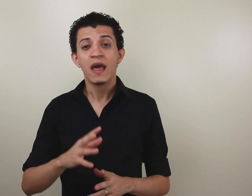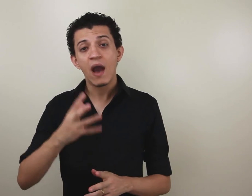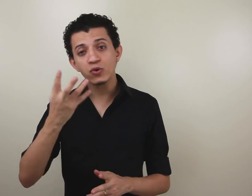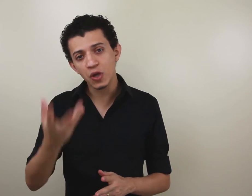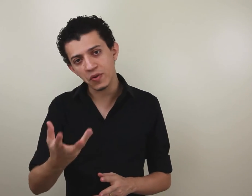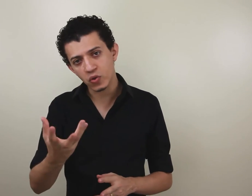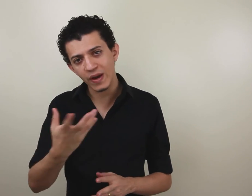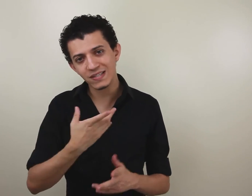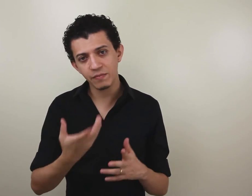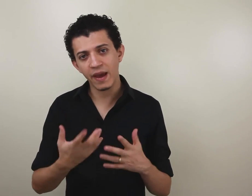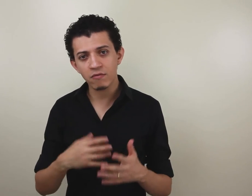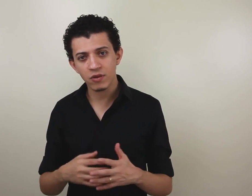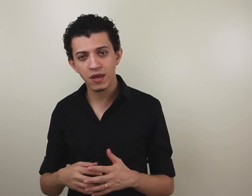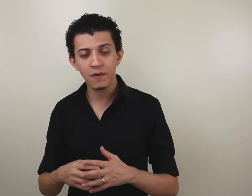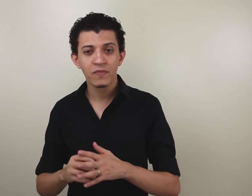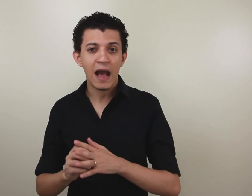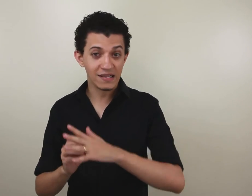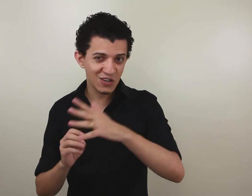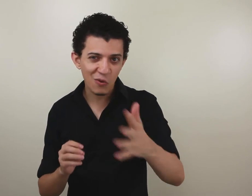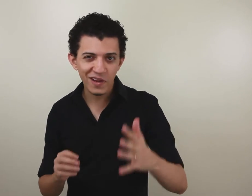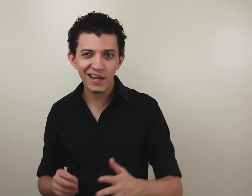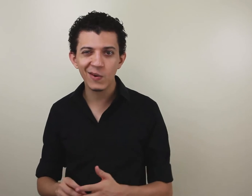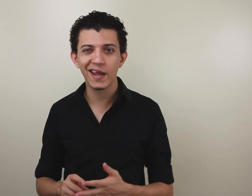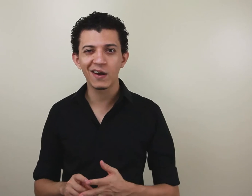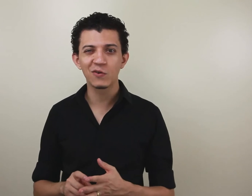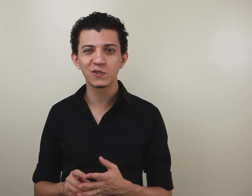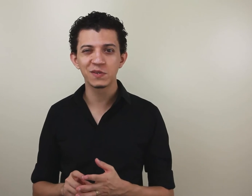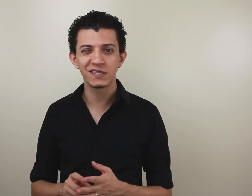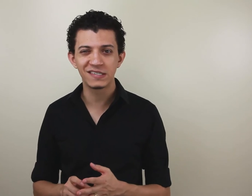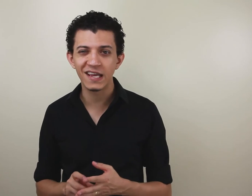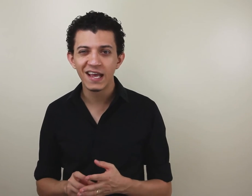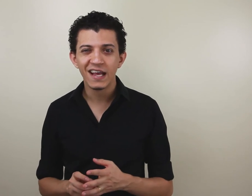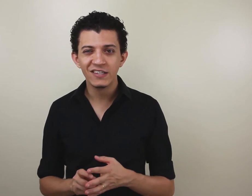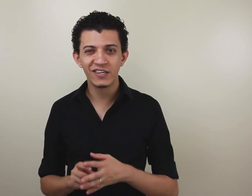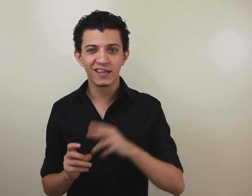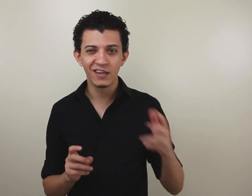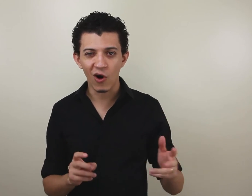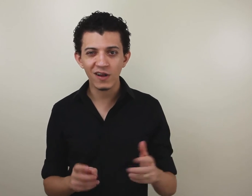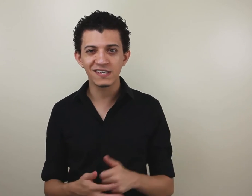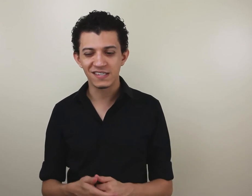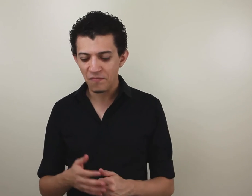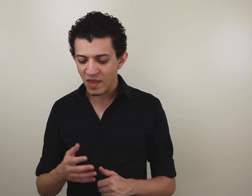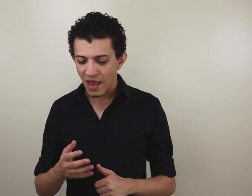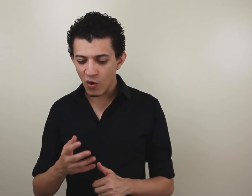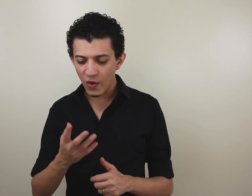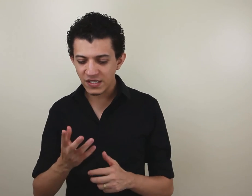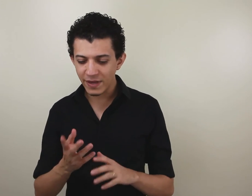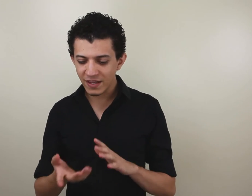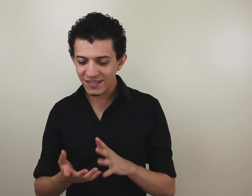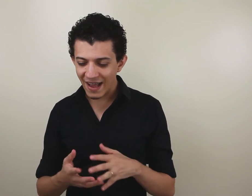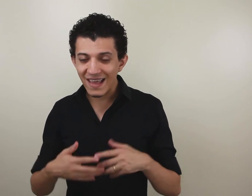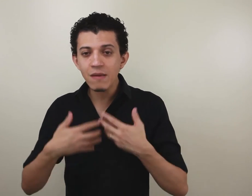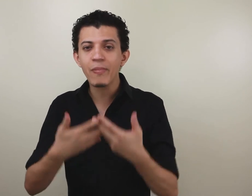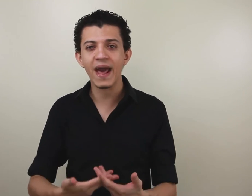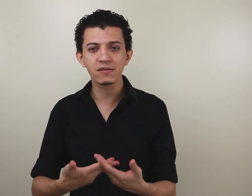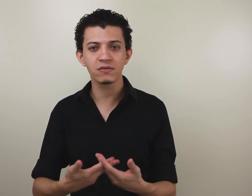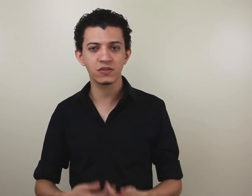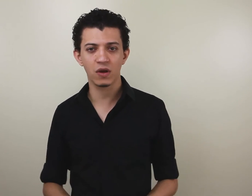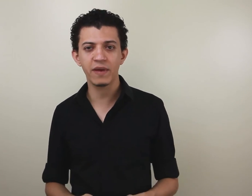É um tipo de conhecimento que, assim como na língua grega costuma se dizer de gnosis, é o conhecimento que está impresso na sua